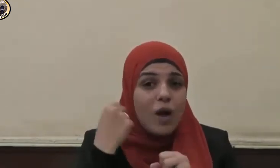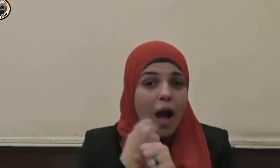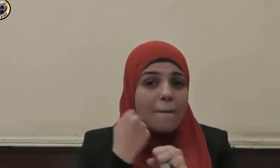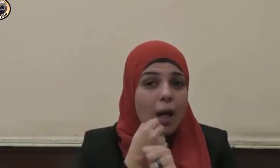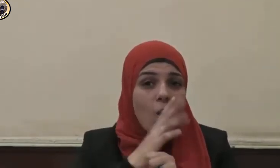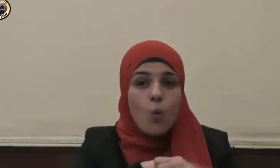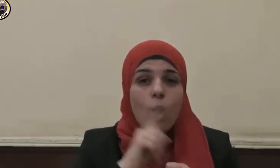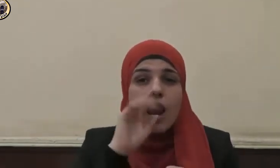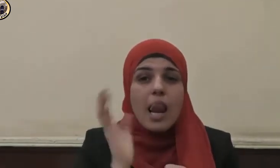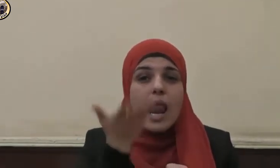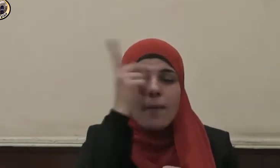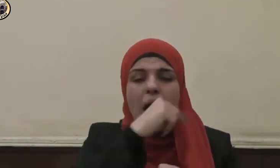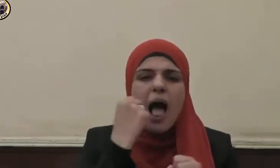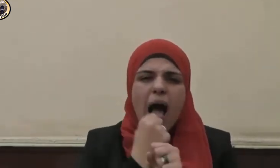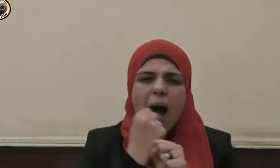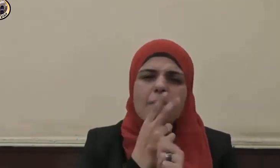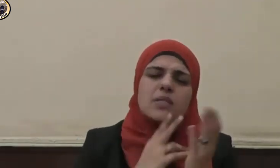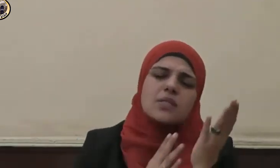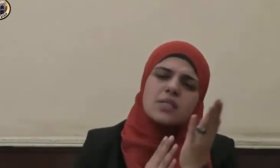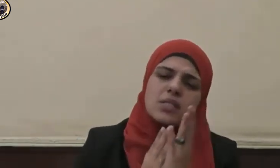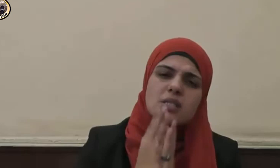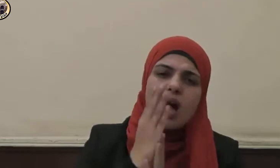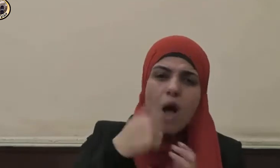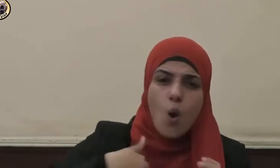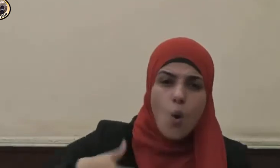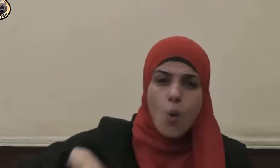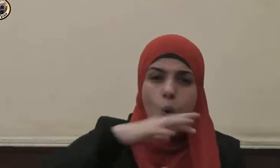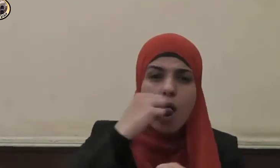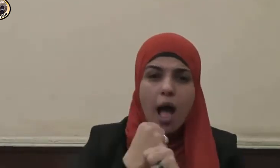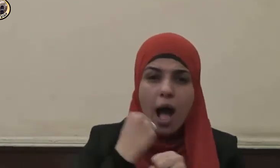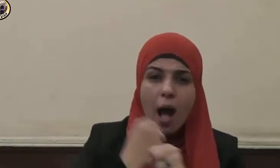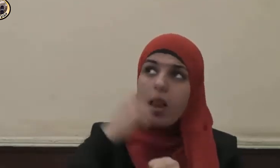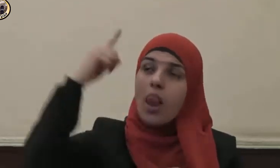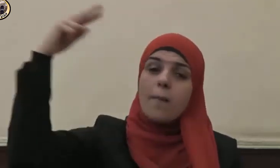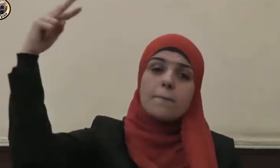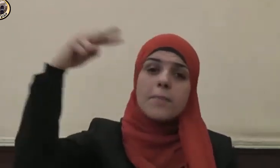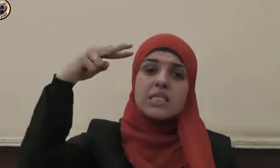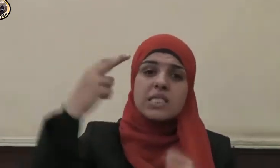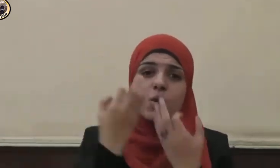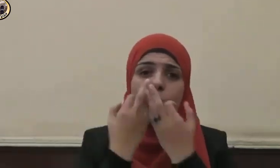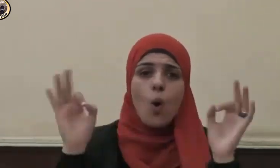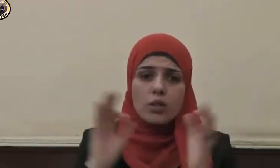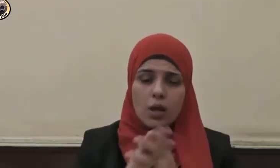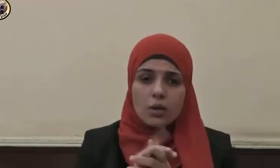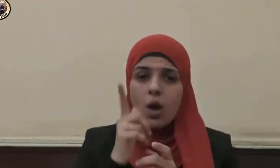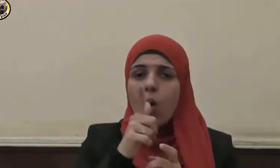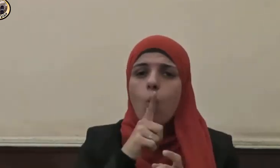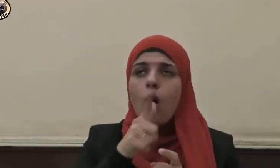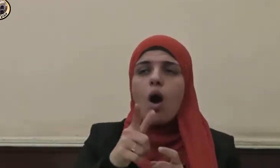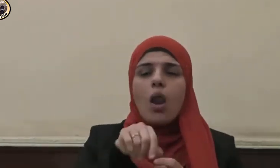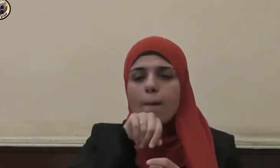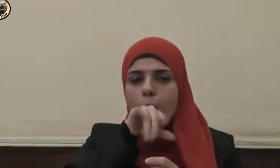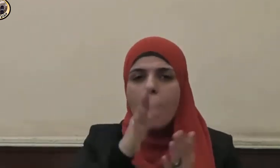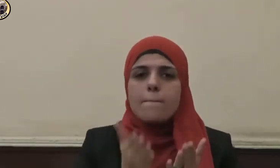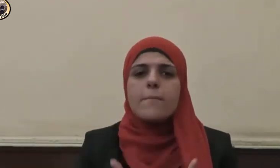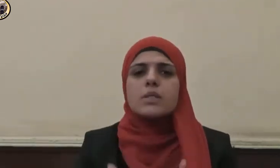واعملوا صالحا إني بما تعملون بصير وقال صلى الله